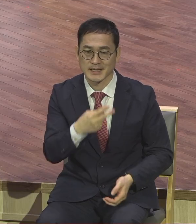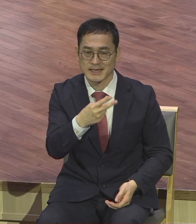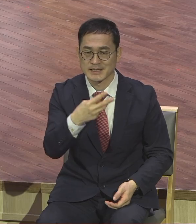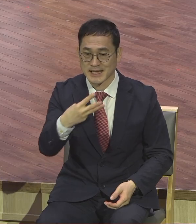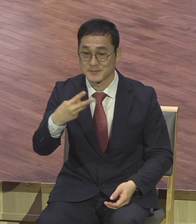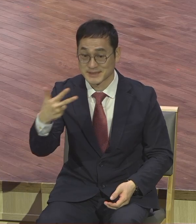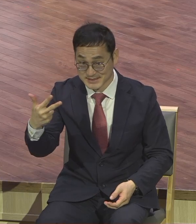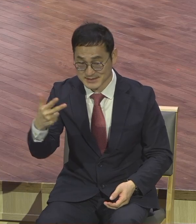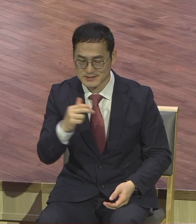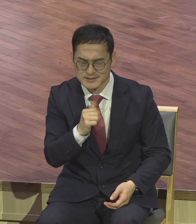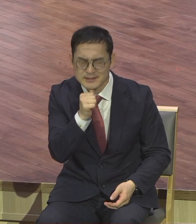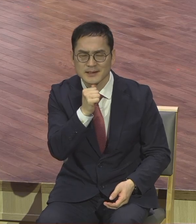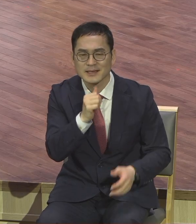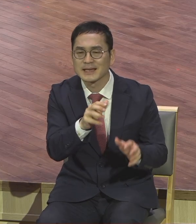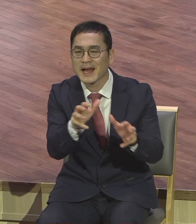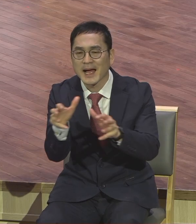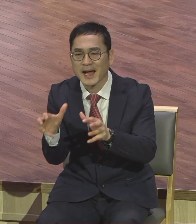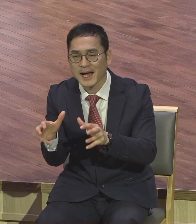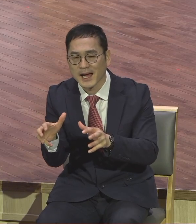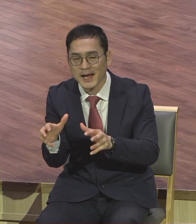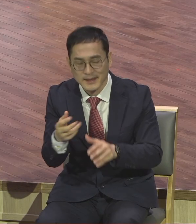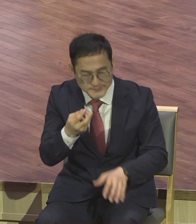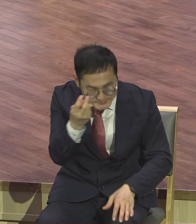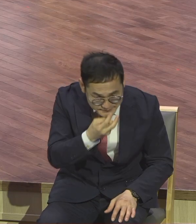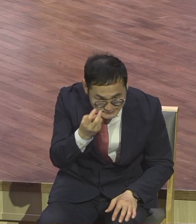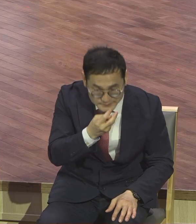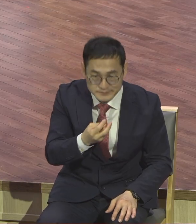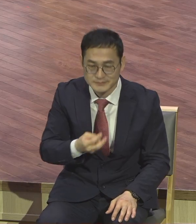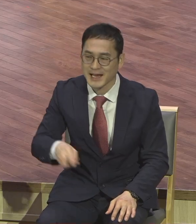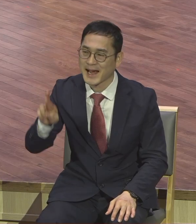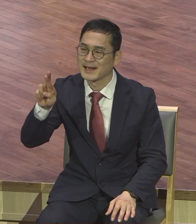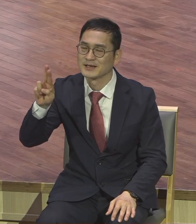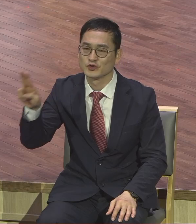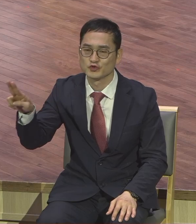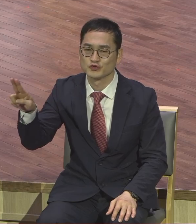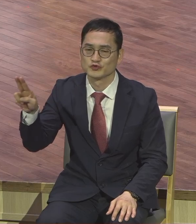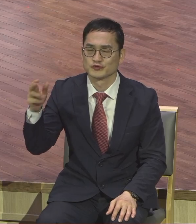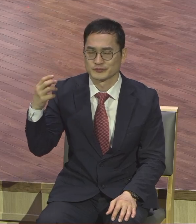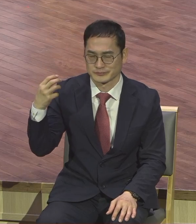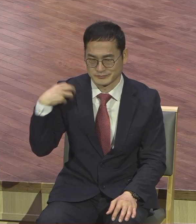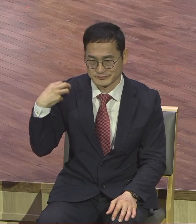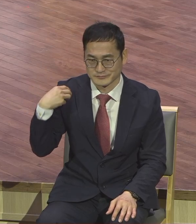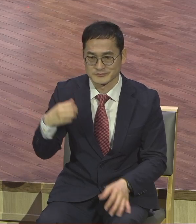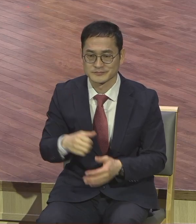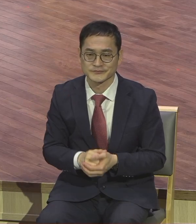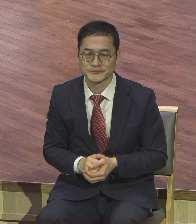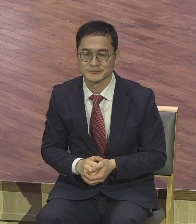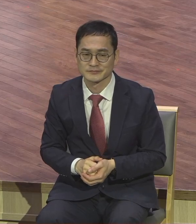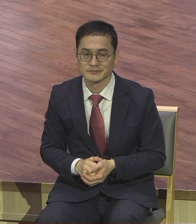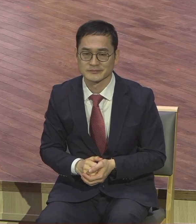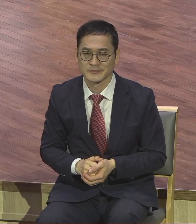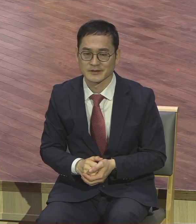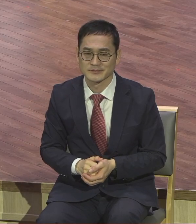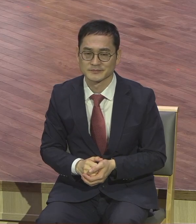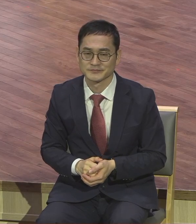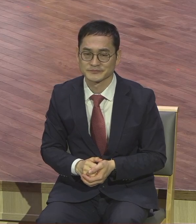알류가 해야 될 일이. 랩런트 유니버시티인데 이 약자로 그렇게 알류인데 이